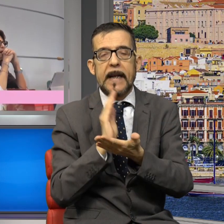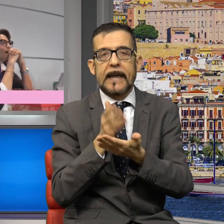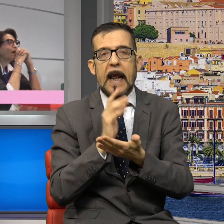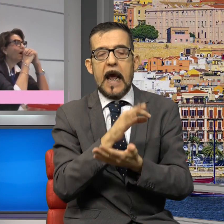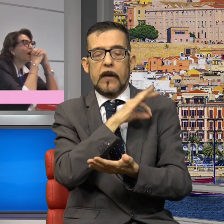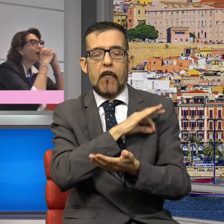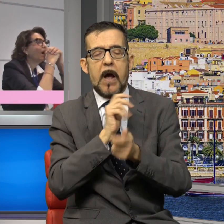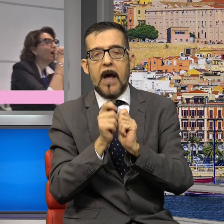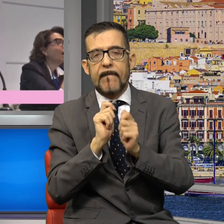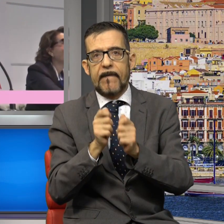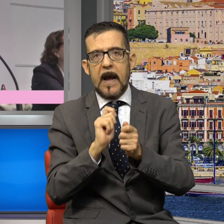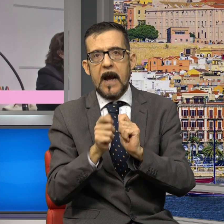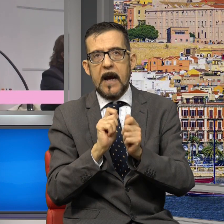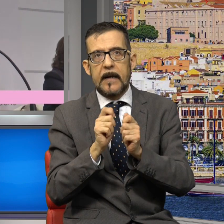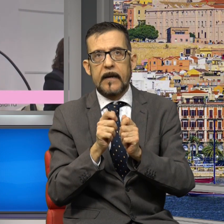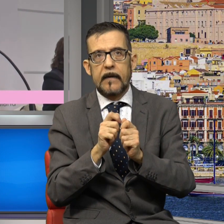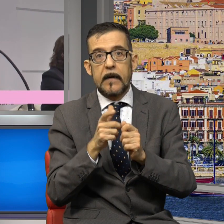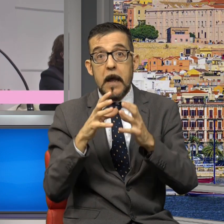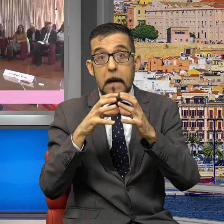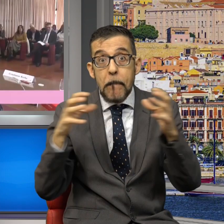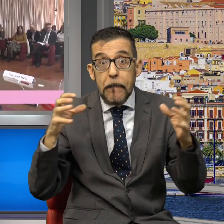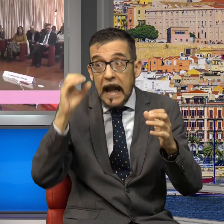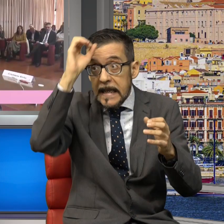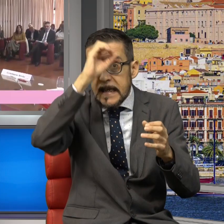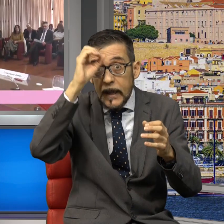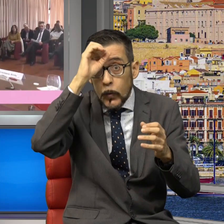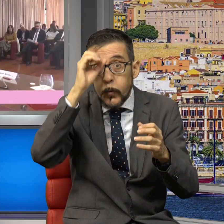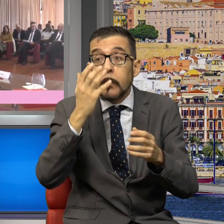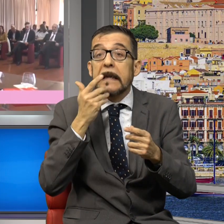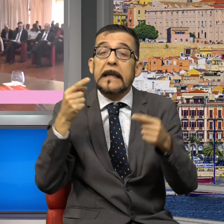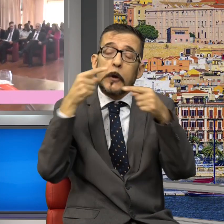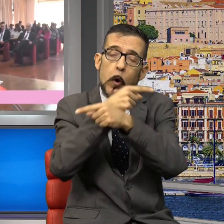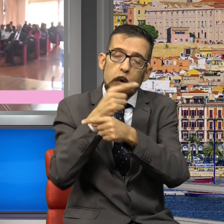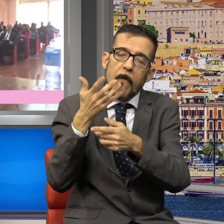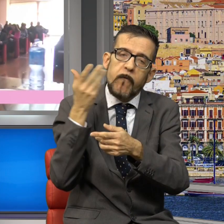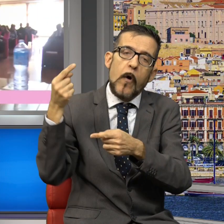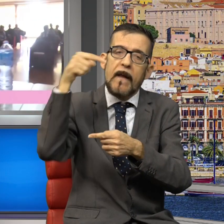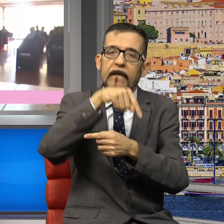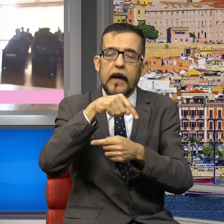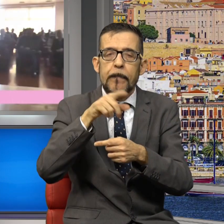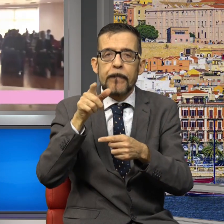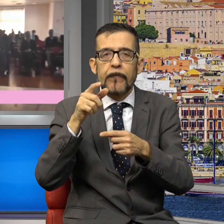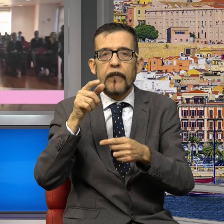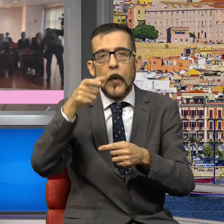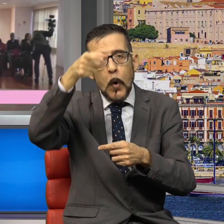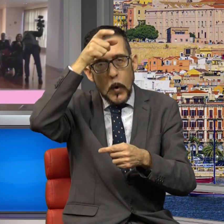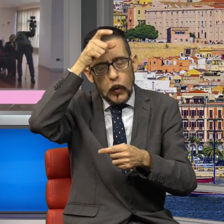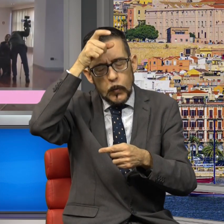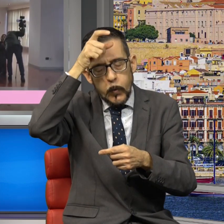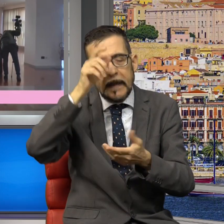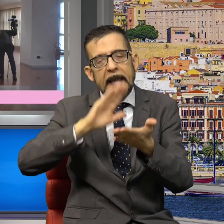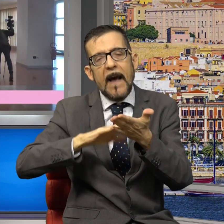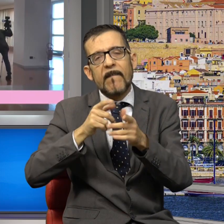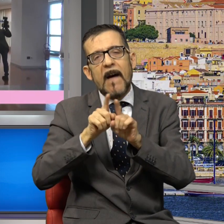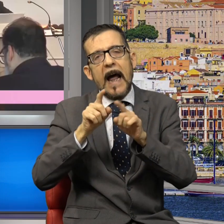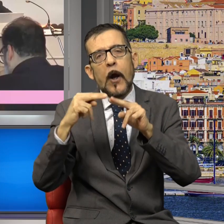sia per le imprese turche che vogliono investire in Italia. Peraltro la Turchia rappresenta una testa di ponte in una regione molto